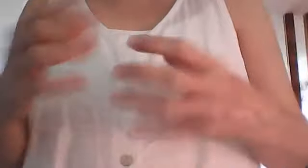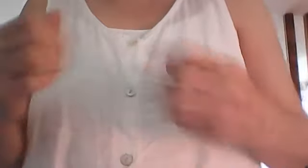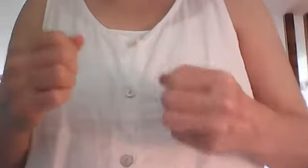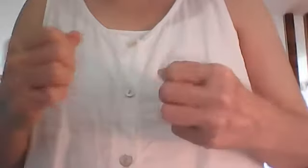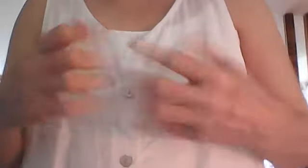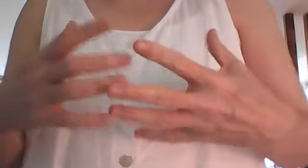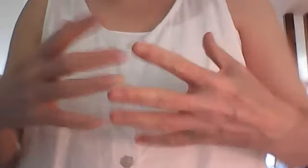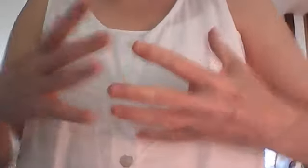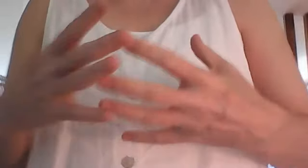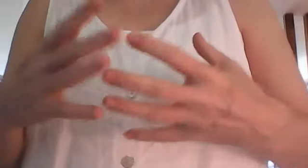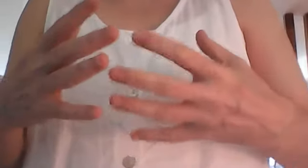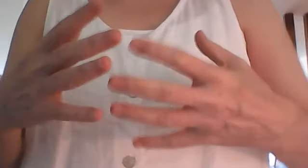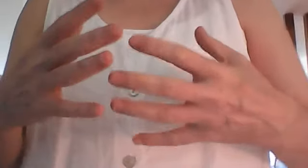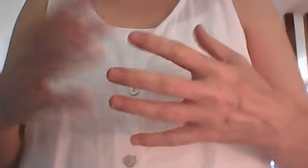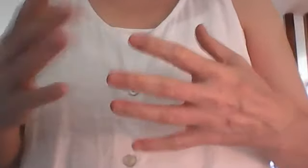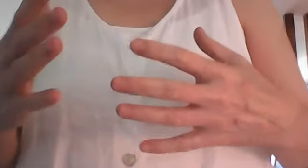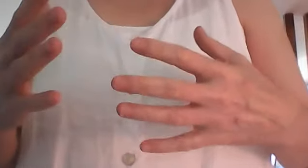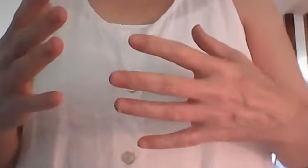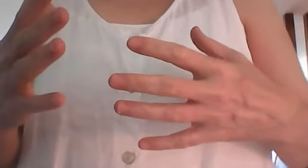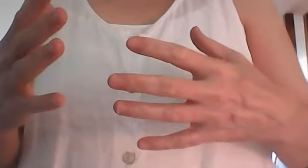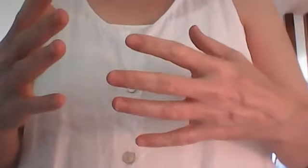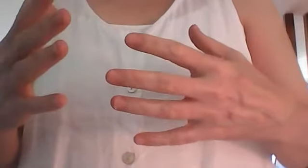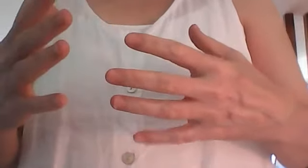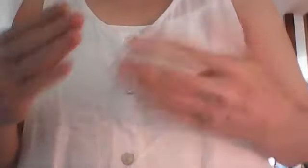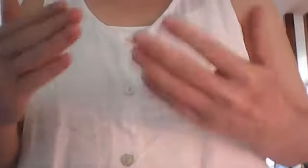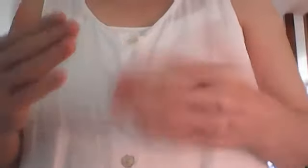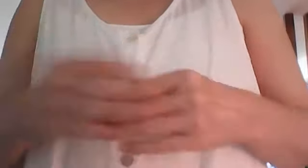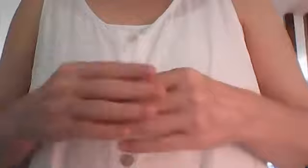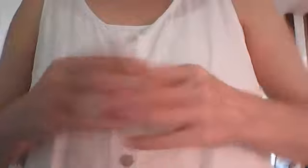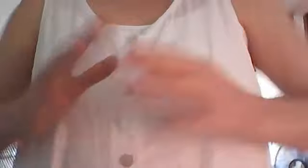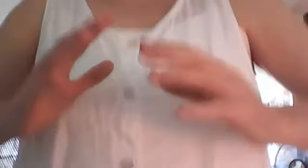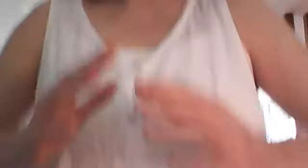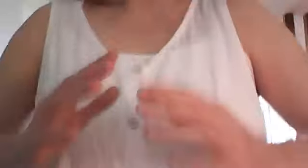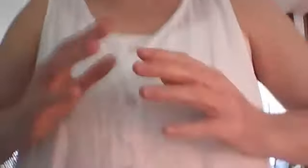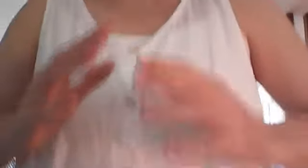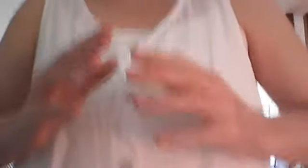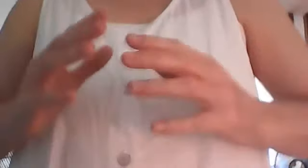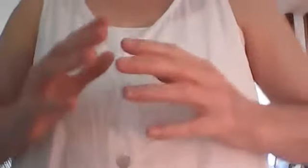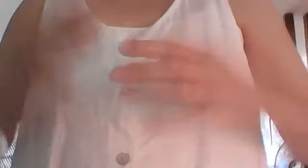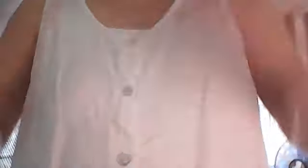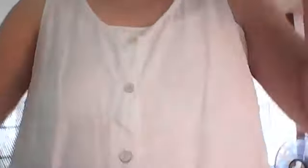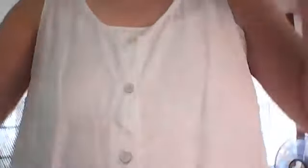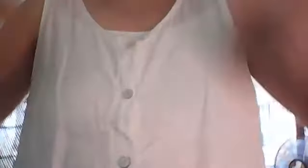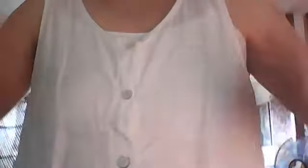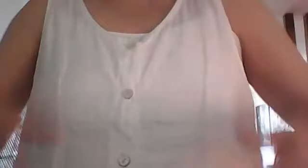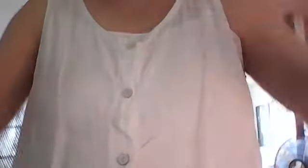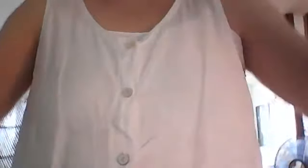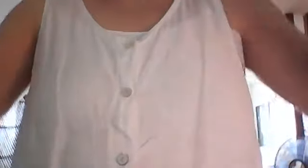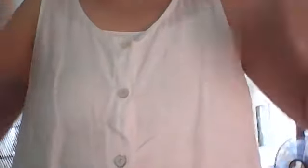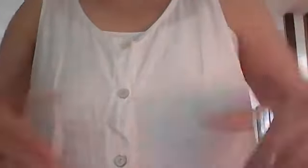puis j'ai reçu l'information comme ça aussi mais vous pouvez faire des tests si vos bras sont appuyés mais pour que l'énergie soit cool plus